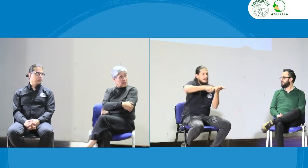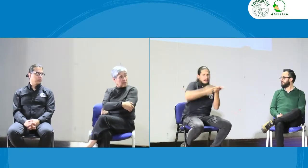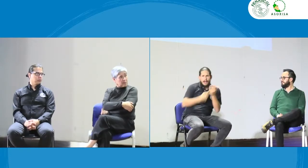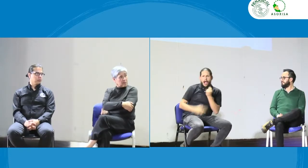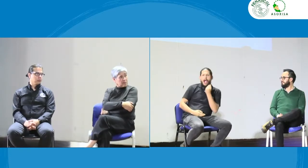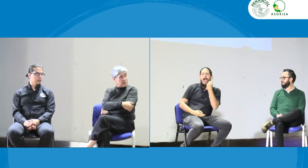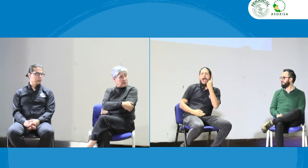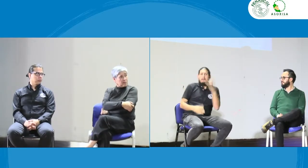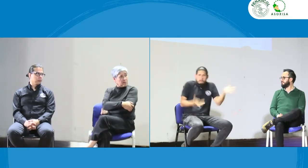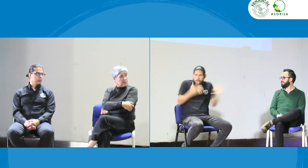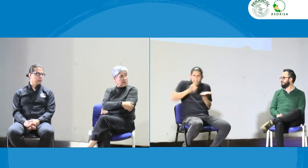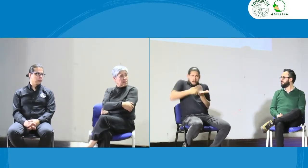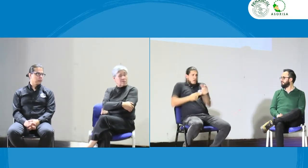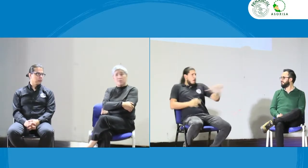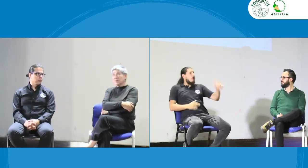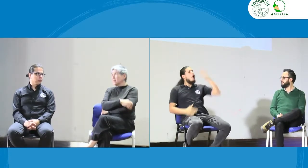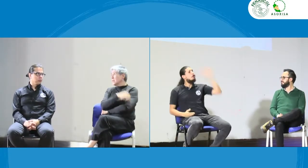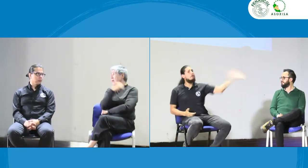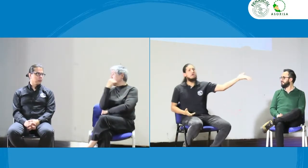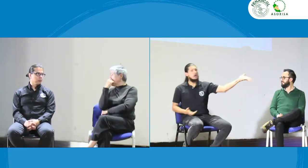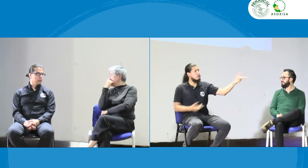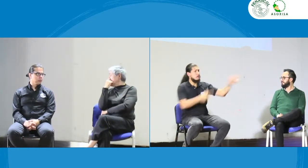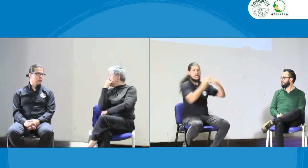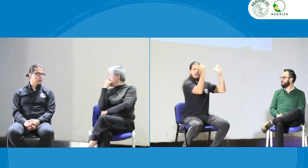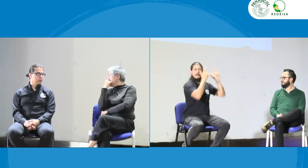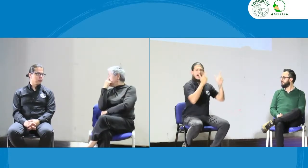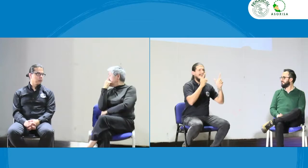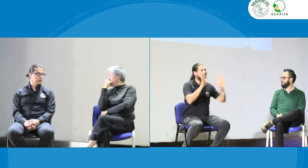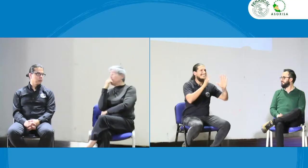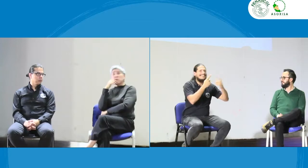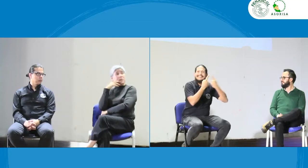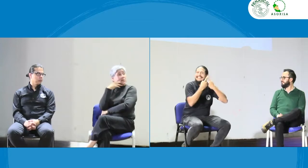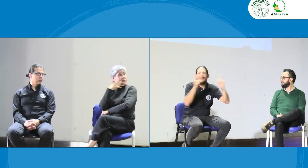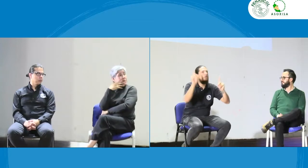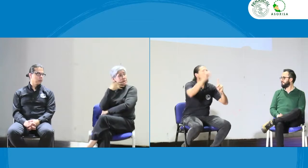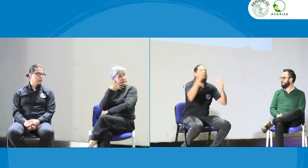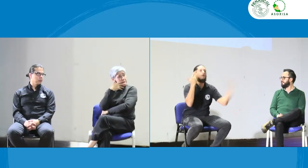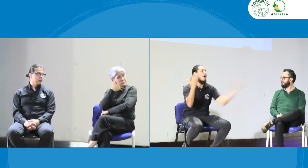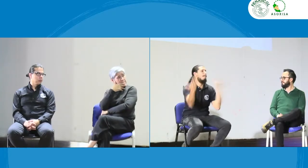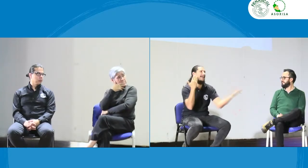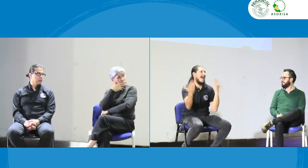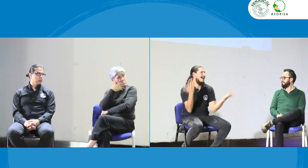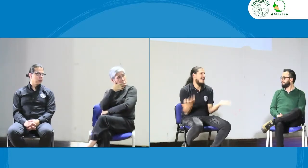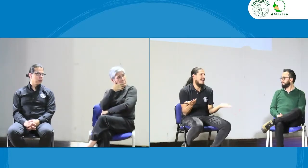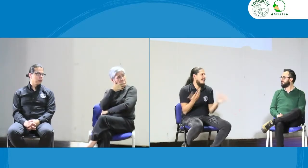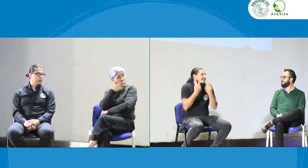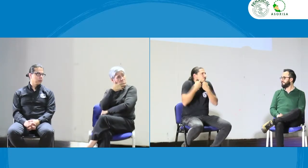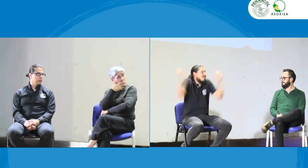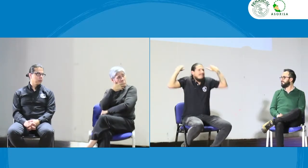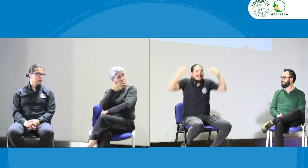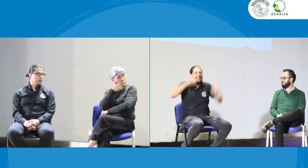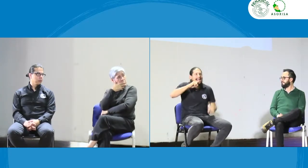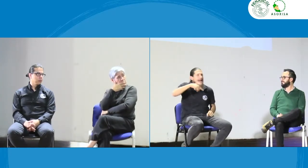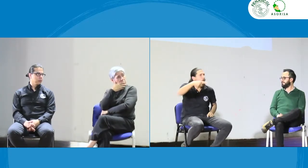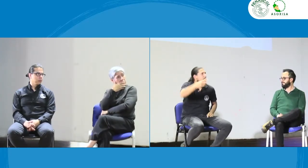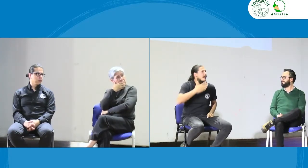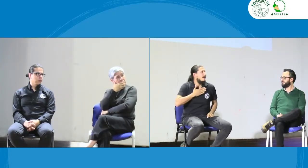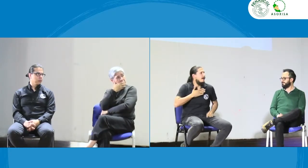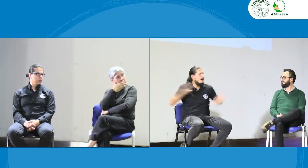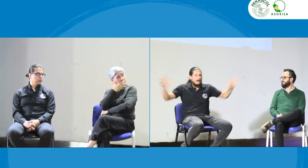ojalá que los intérpretes entenderan eso. Entonces, muchos me dicen, ah, pero es que el de lenguas orales hace eso y el de lenguas orales no, no te puedes comparar con el de lenguas orales.